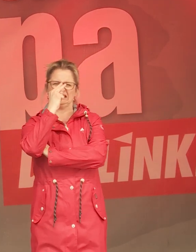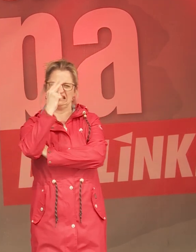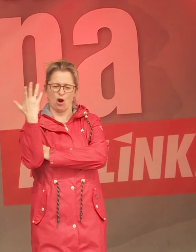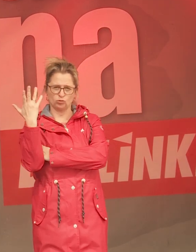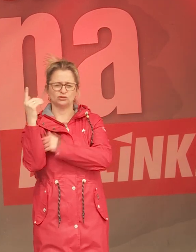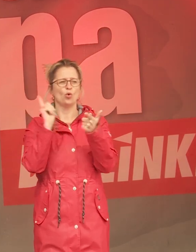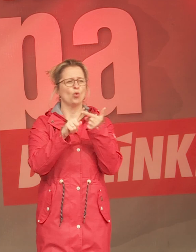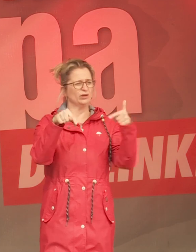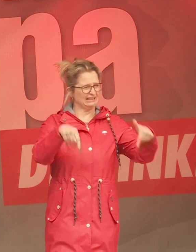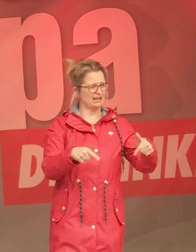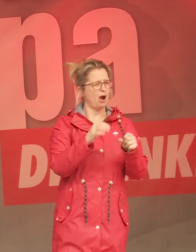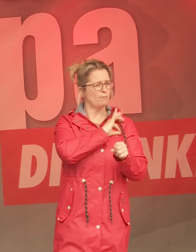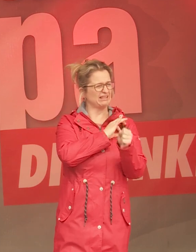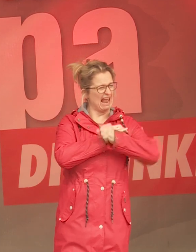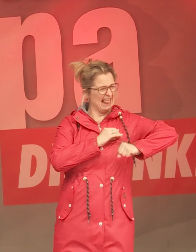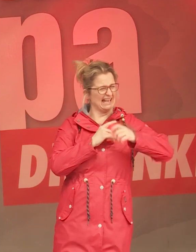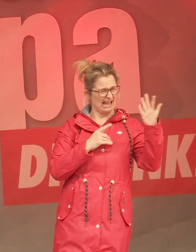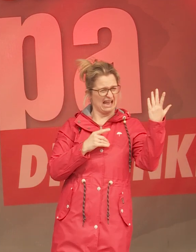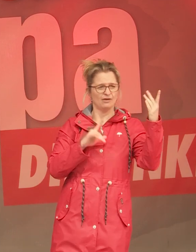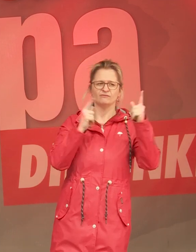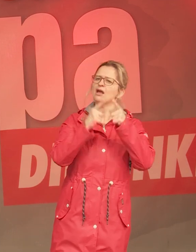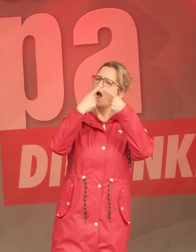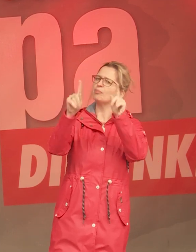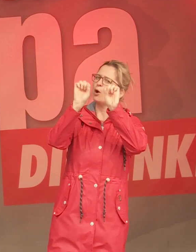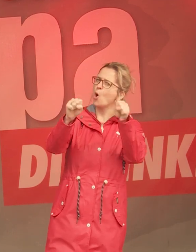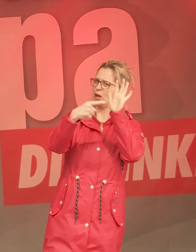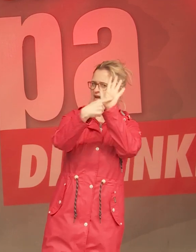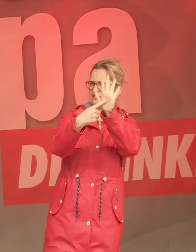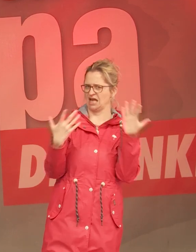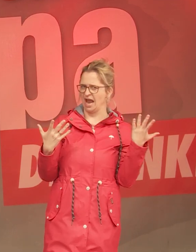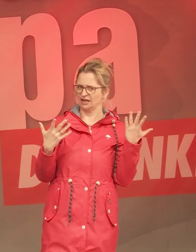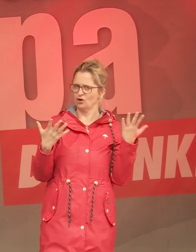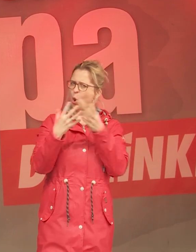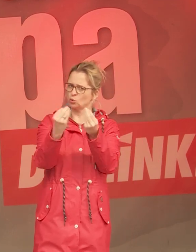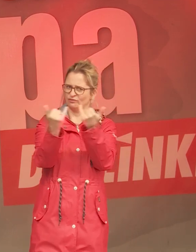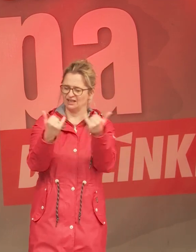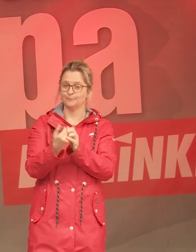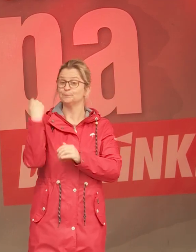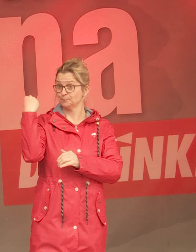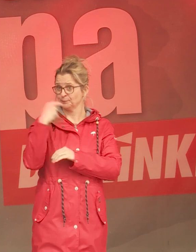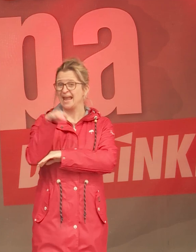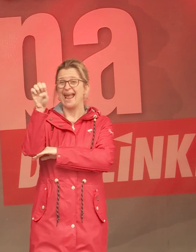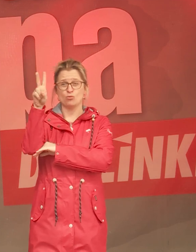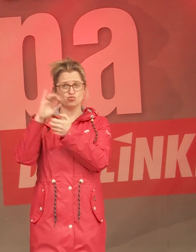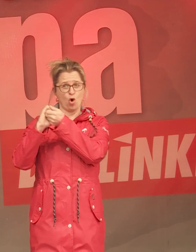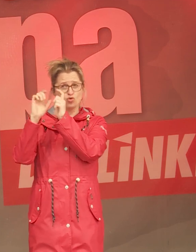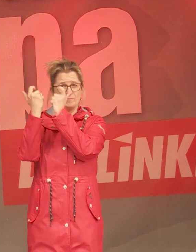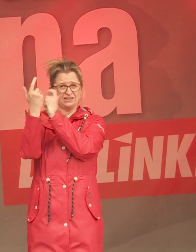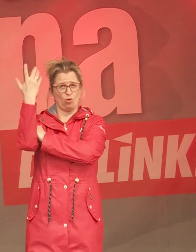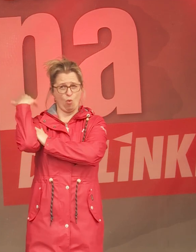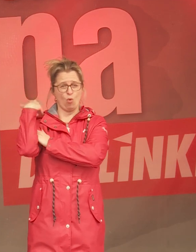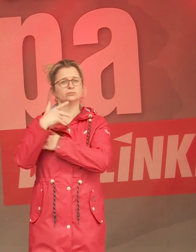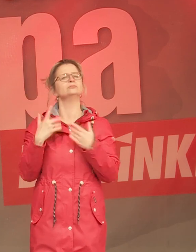ein Beispiel, wie wir als Linke uns das alternativ vorstellen. Also die Europäische Kommission hat vor kurzem eine Initiative gestartet